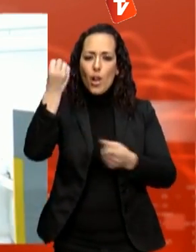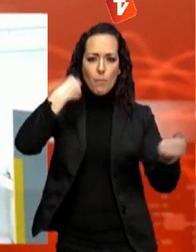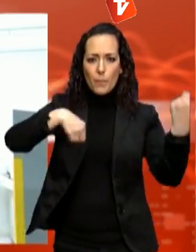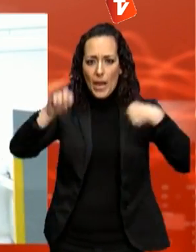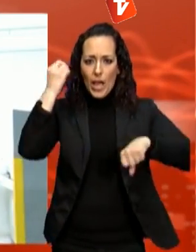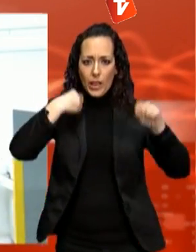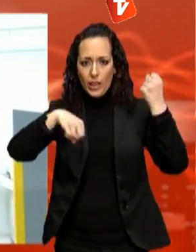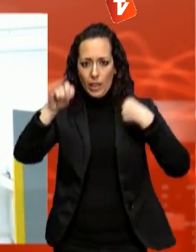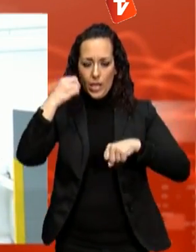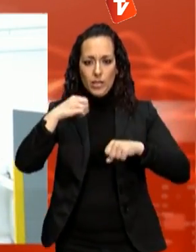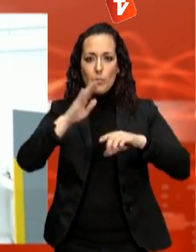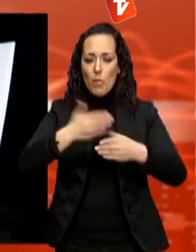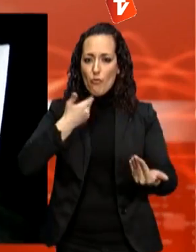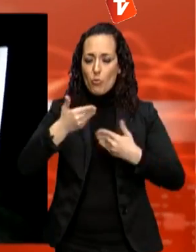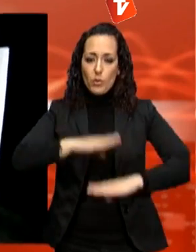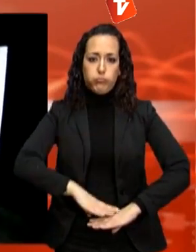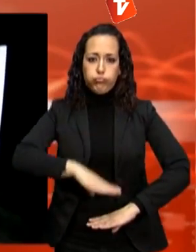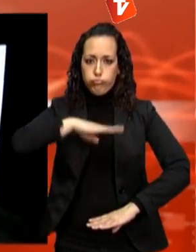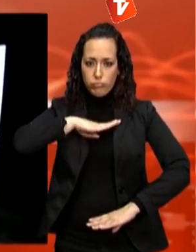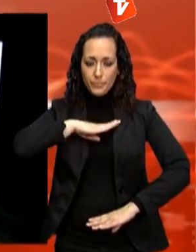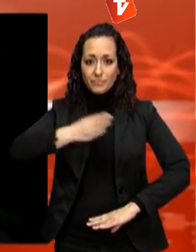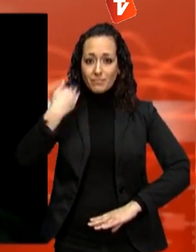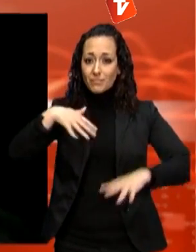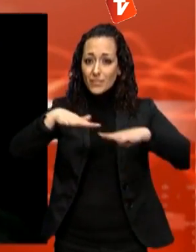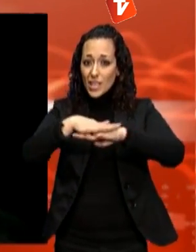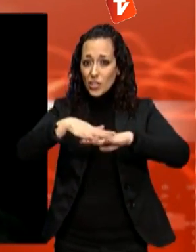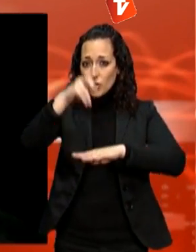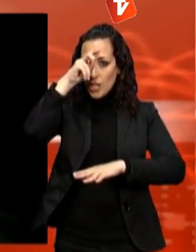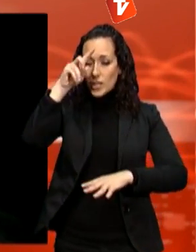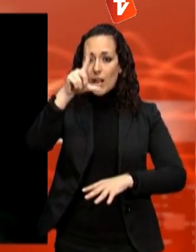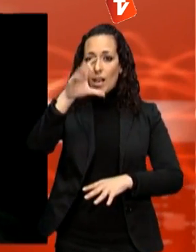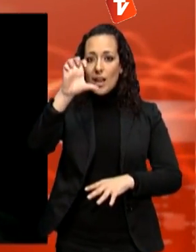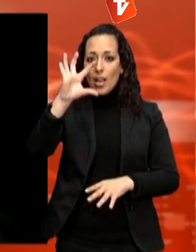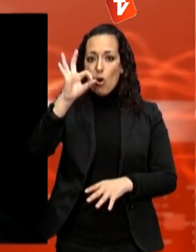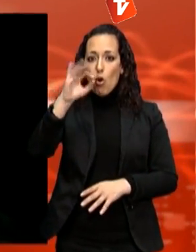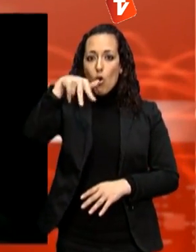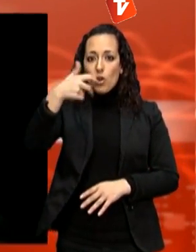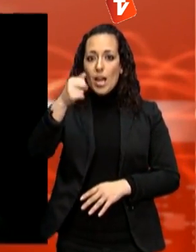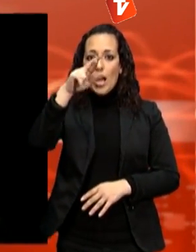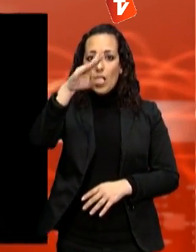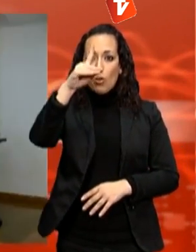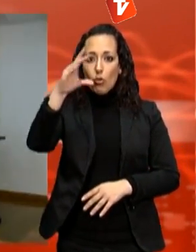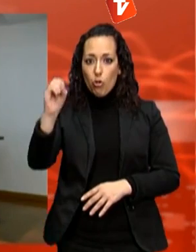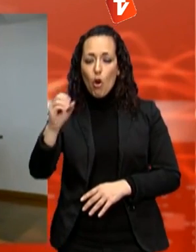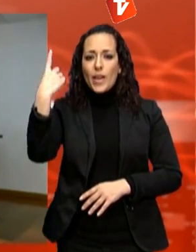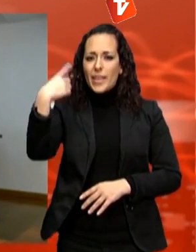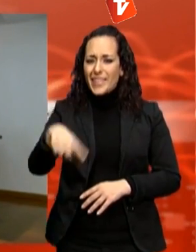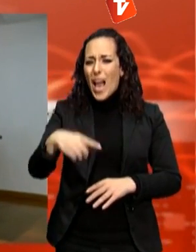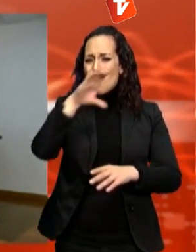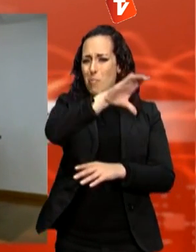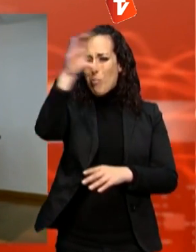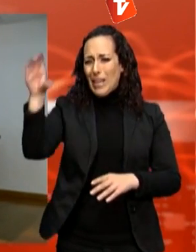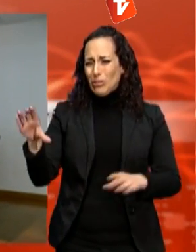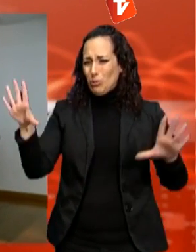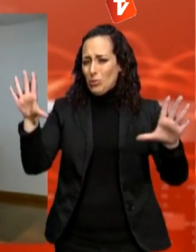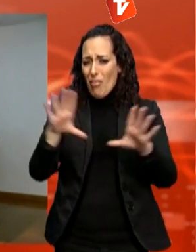nivell molt més enllà de les nostres pròpies fronteres. A la xarxa Leonardo hi ha representades 13 institucions de 10 països diferents amb una cartera de 120